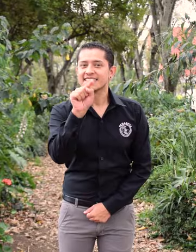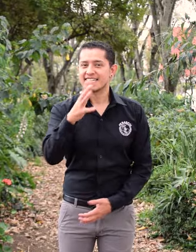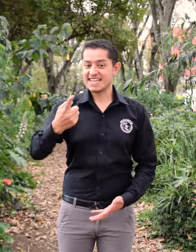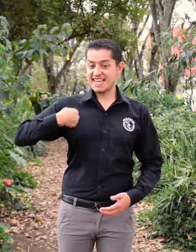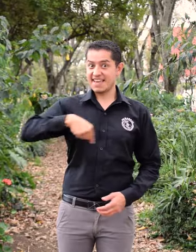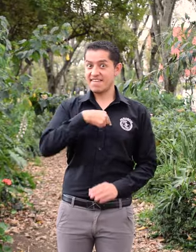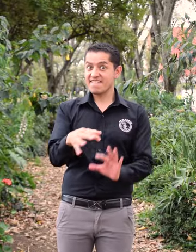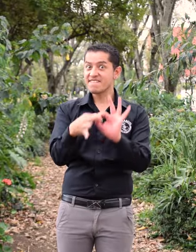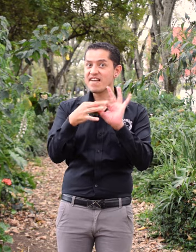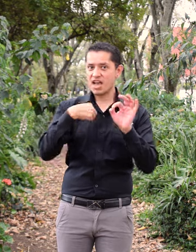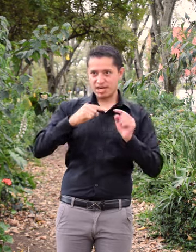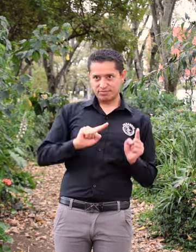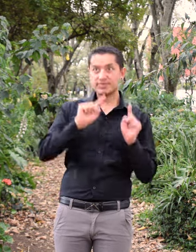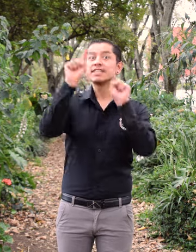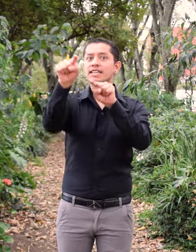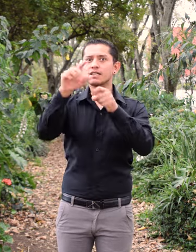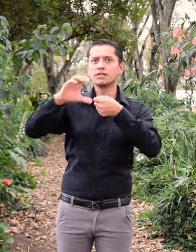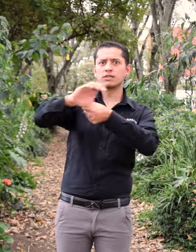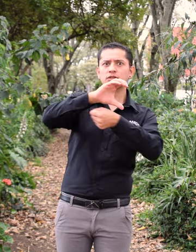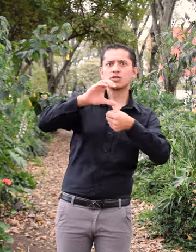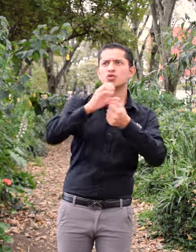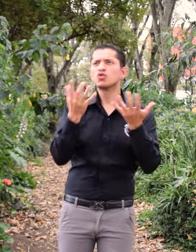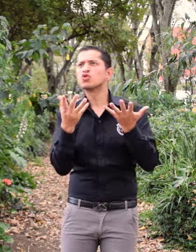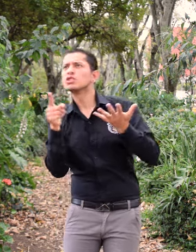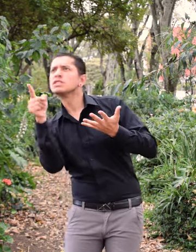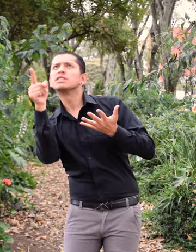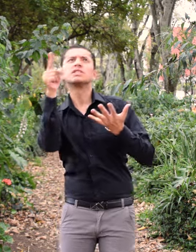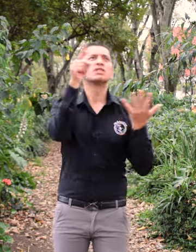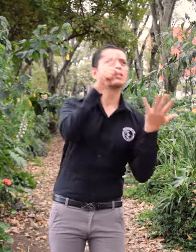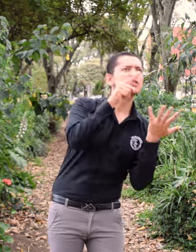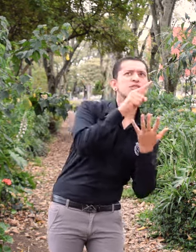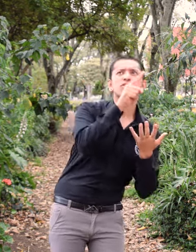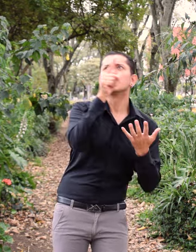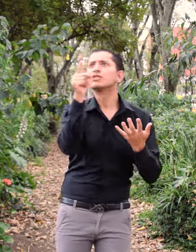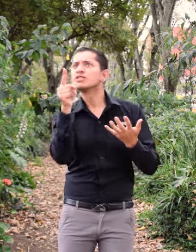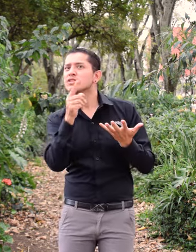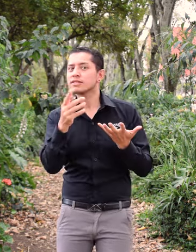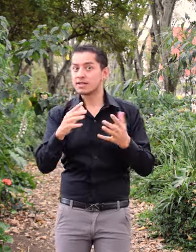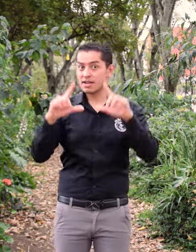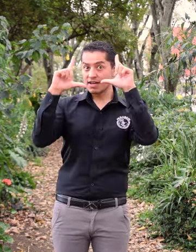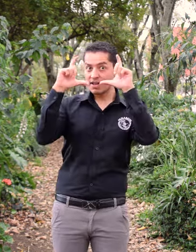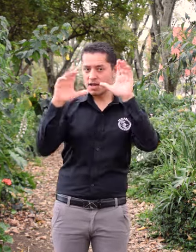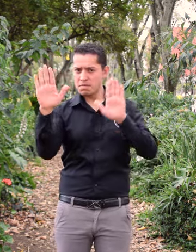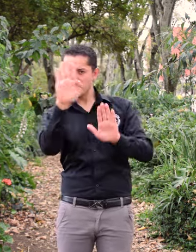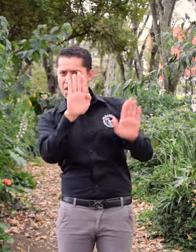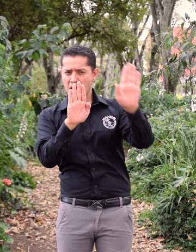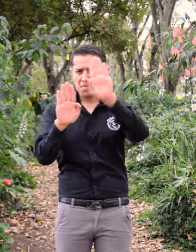Te dejo con algunas imágenes del lugar para que adivines la ciudad a la que FENASCOL